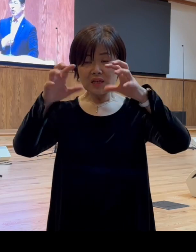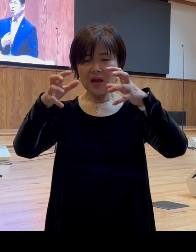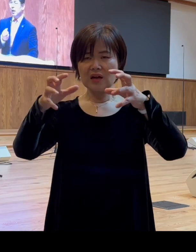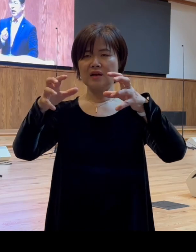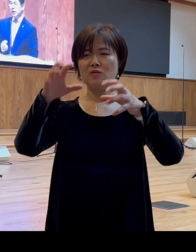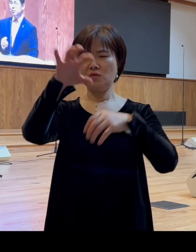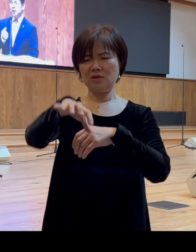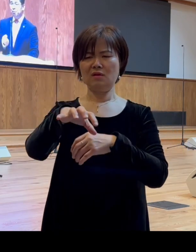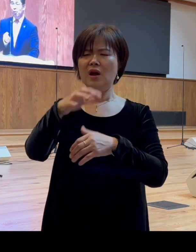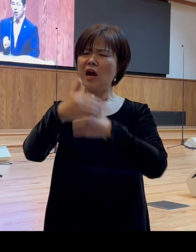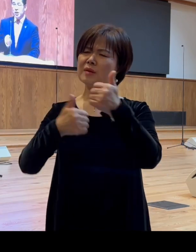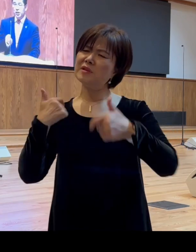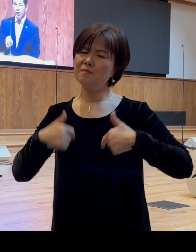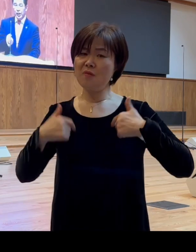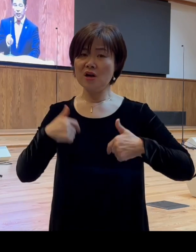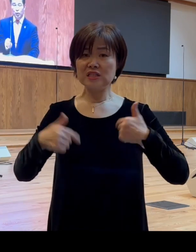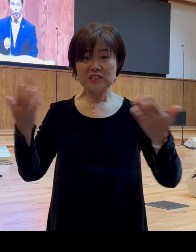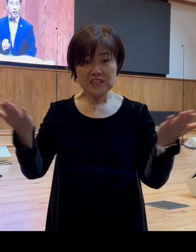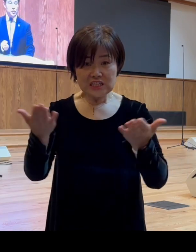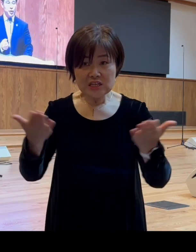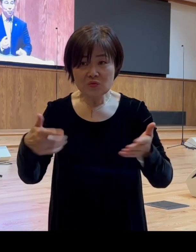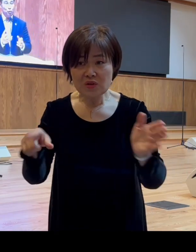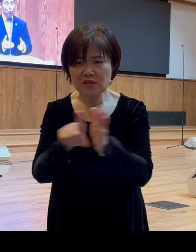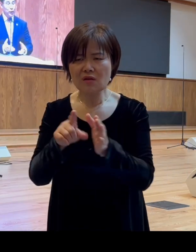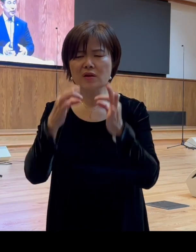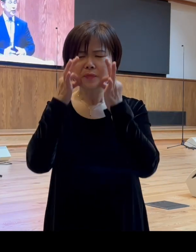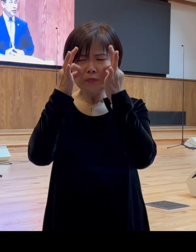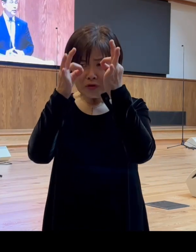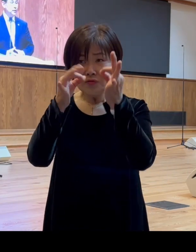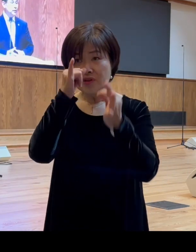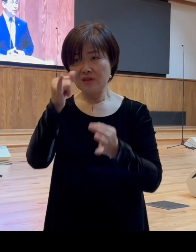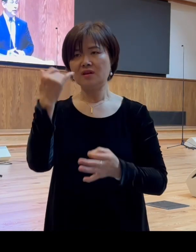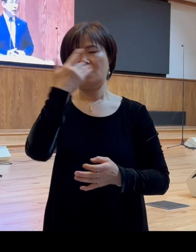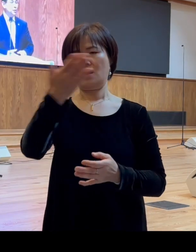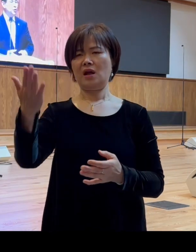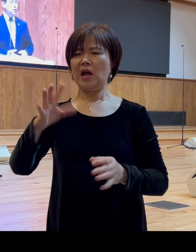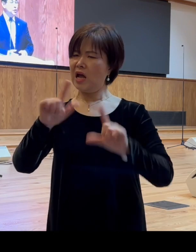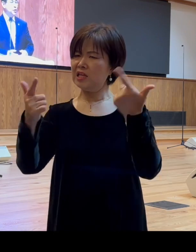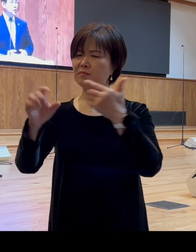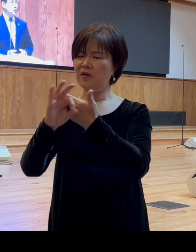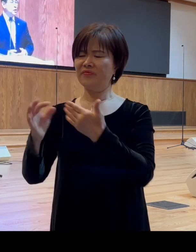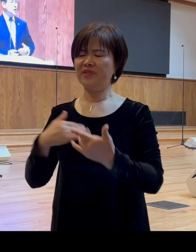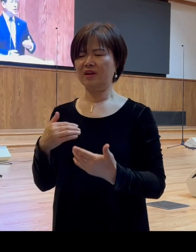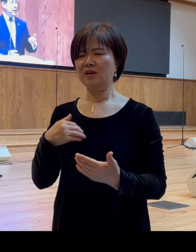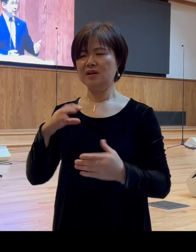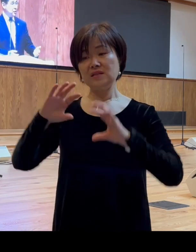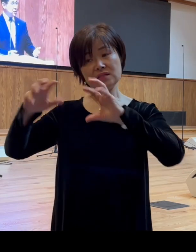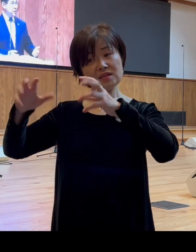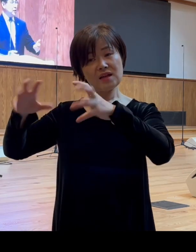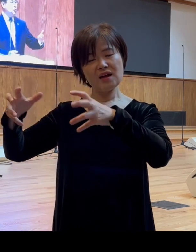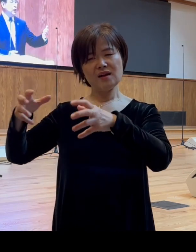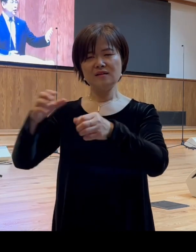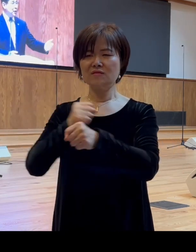하나님 기뻐하시는 일을 위해서 힘쓰고 있는가 아니면 그저 세상에서 세상과 연합해서